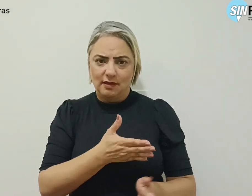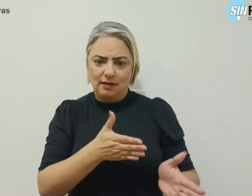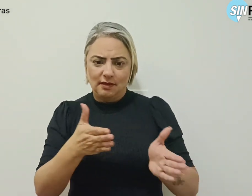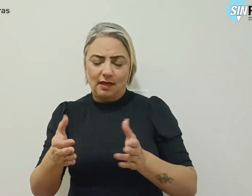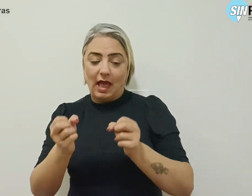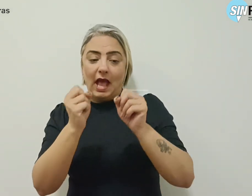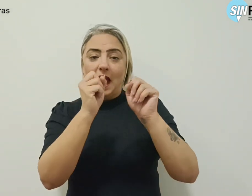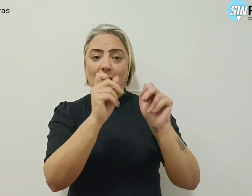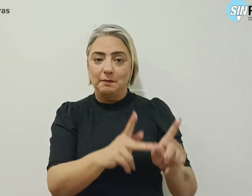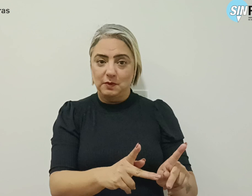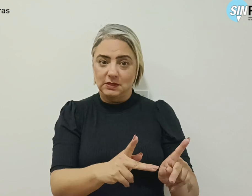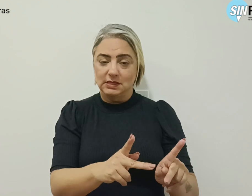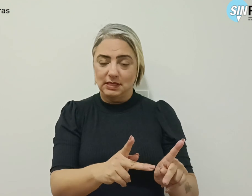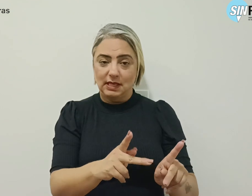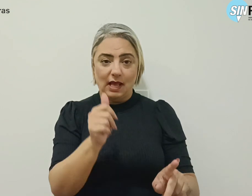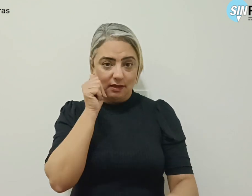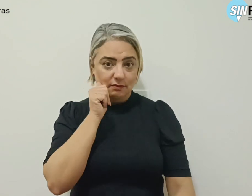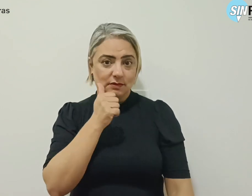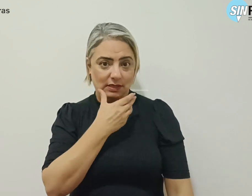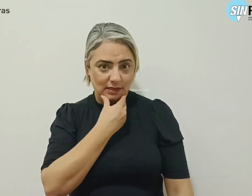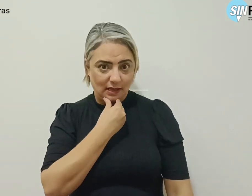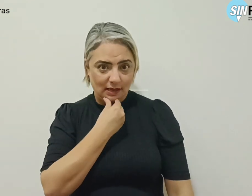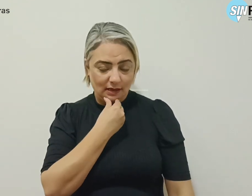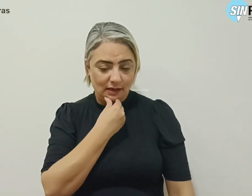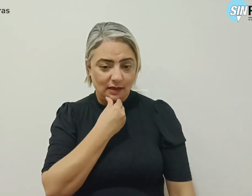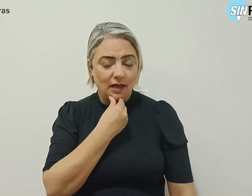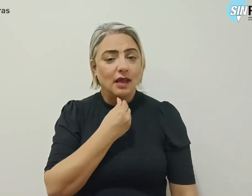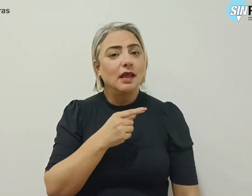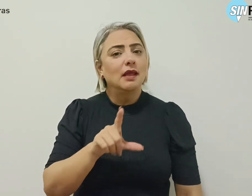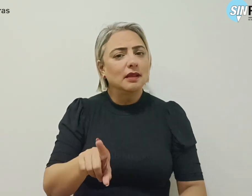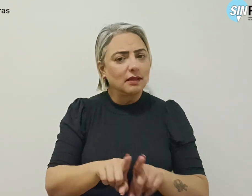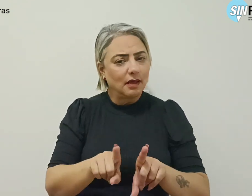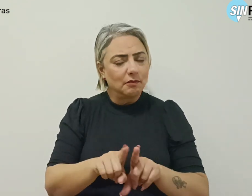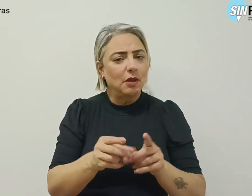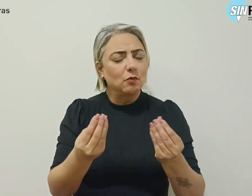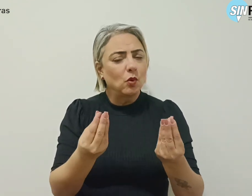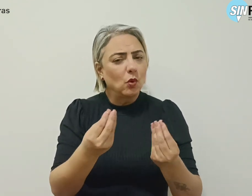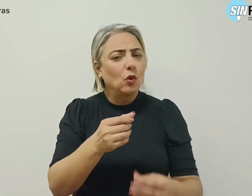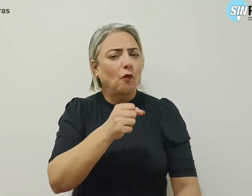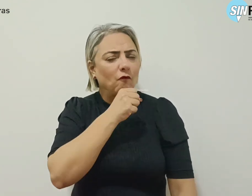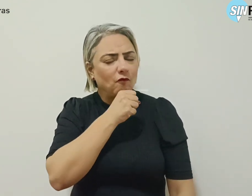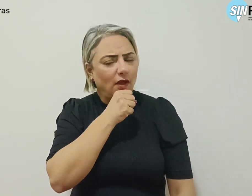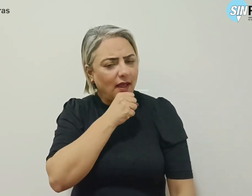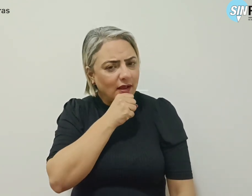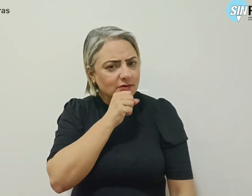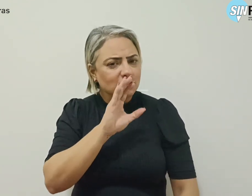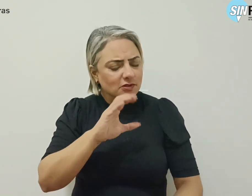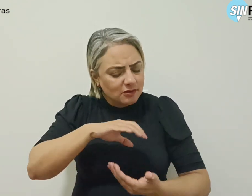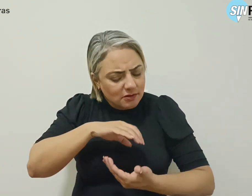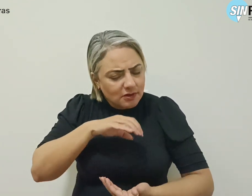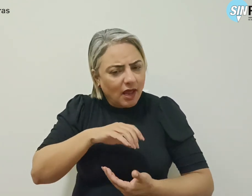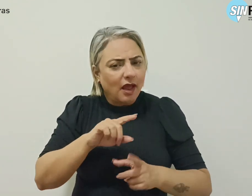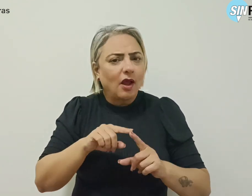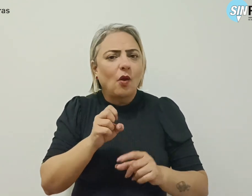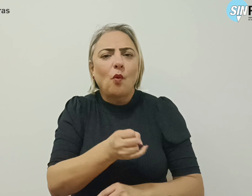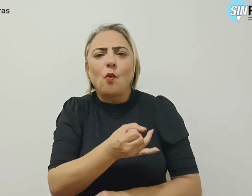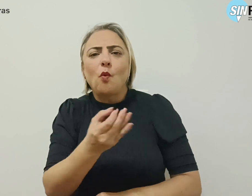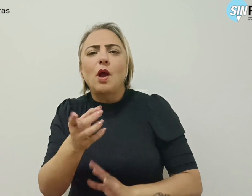aposentadas e aposentados e muitos já idosos e idosas, de quantos direitos